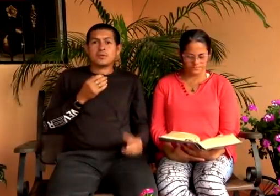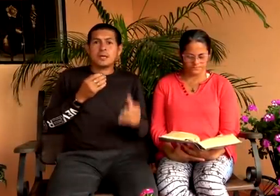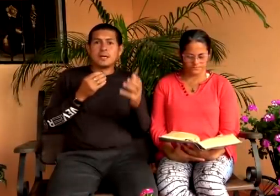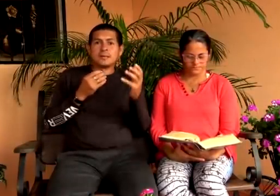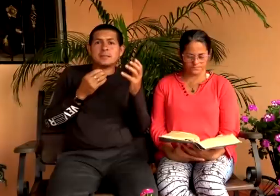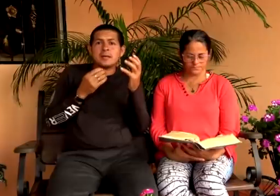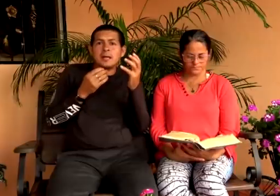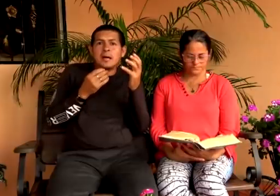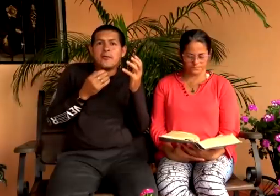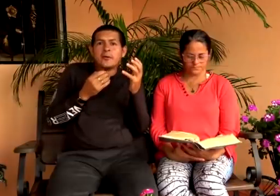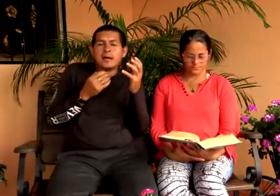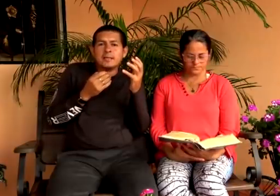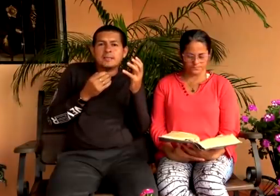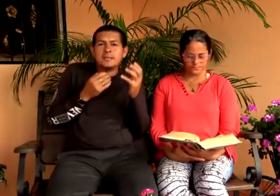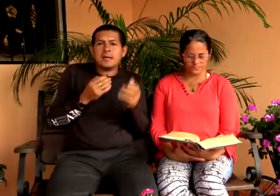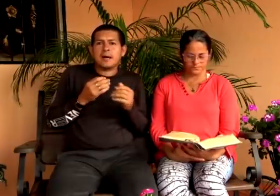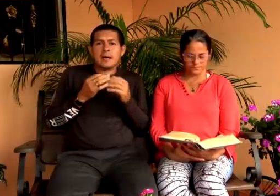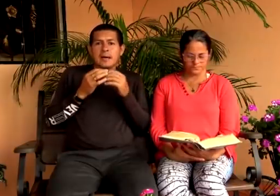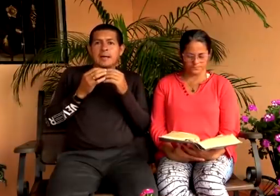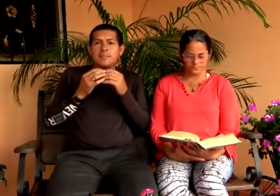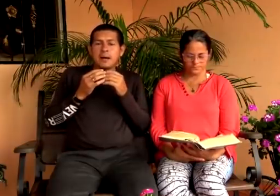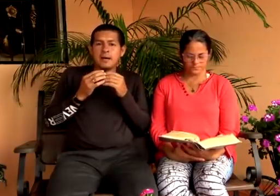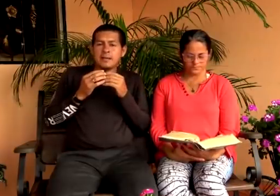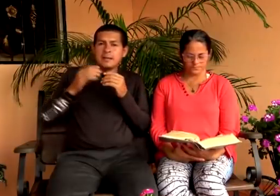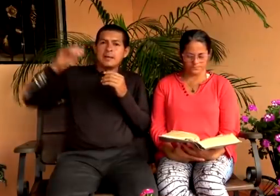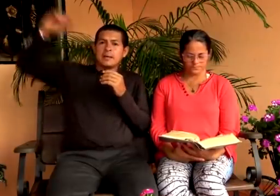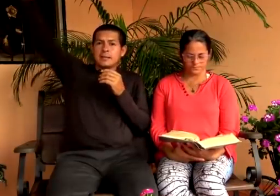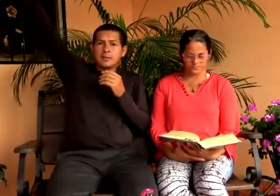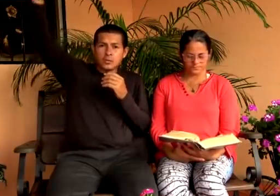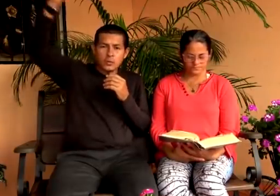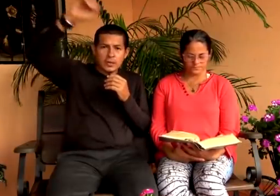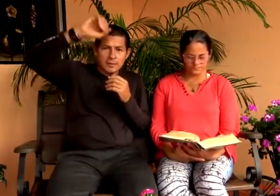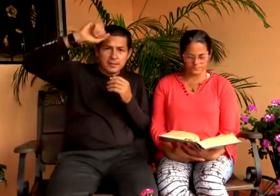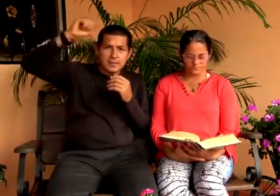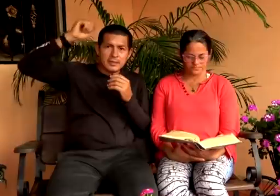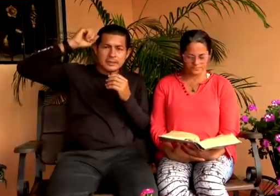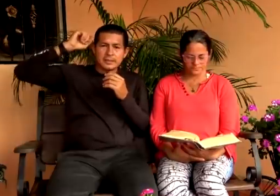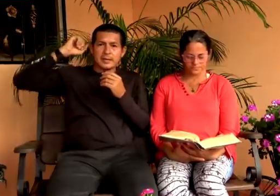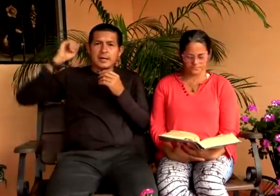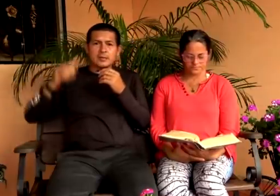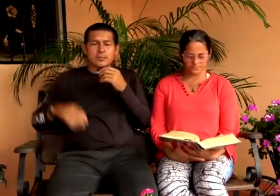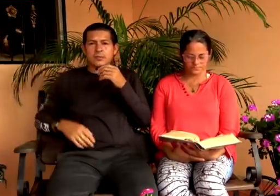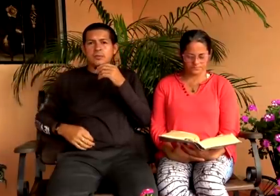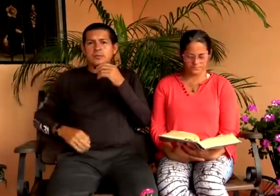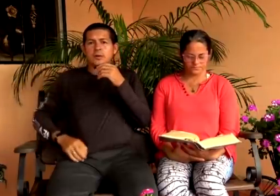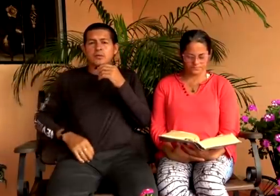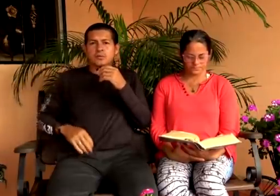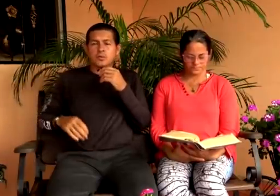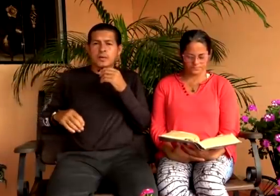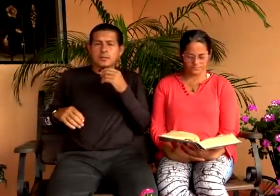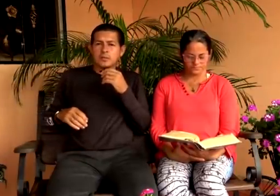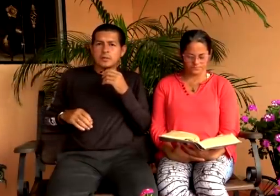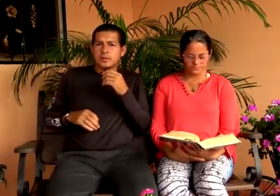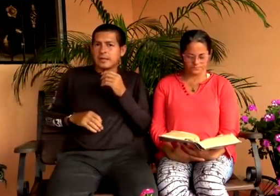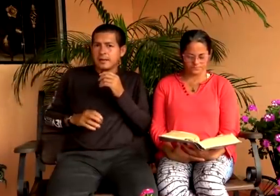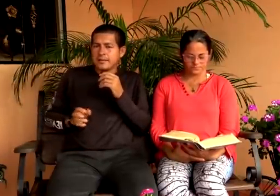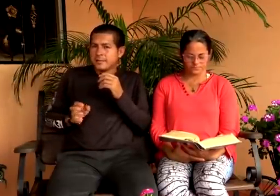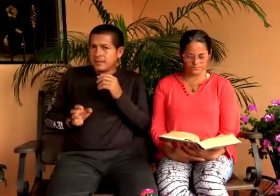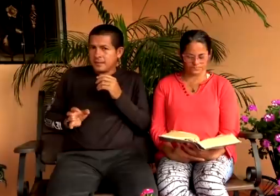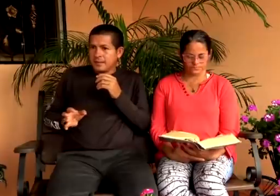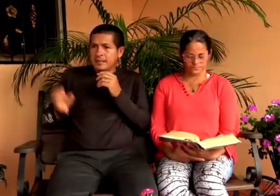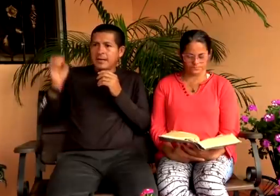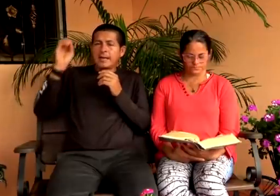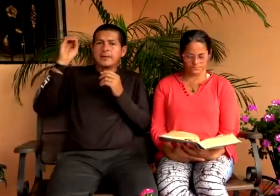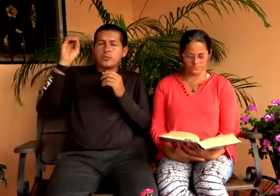No quieren aceptar la Eucaristía, el padre de toda mentira Satanás, como lo dice Juan 8, 44 en